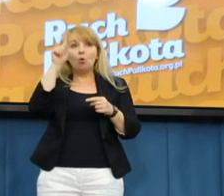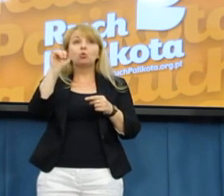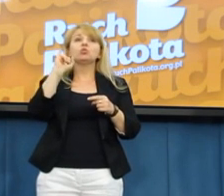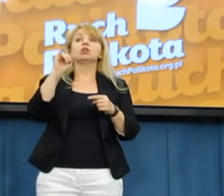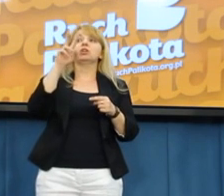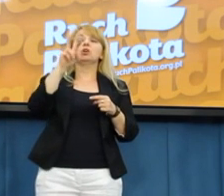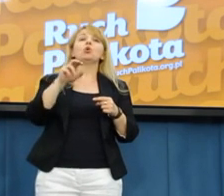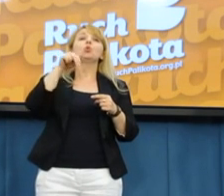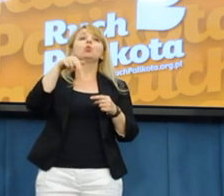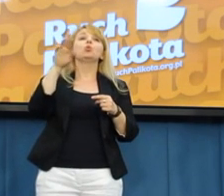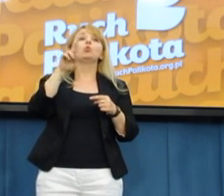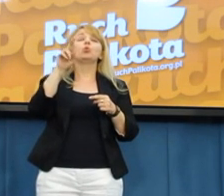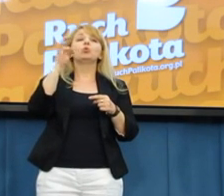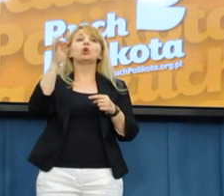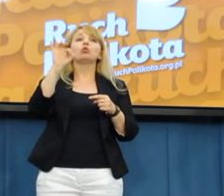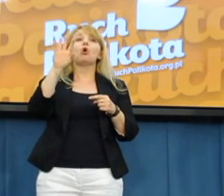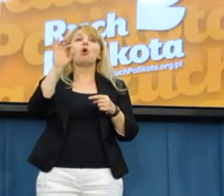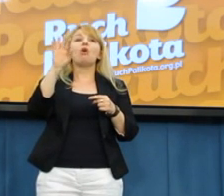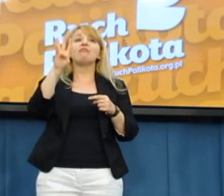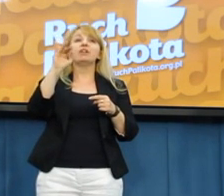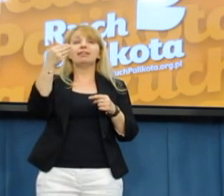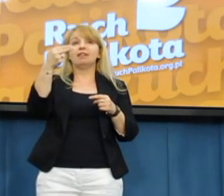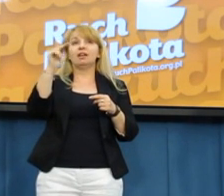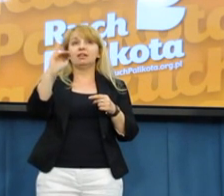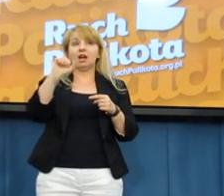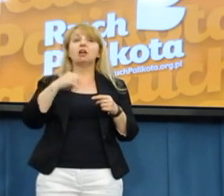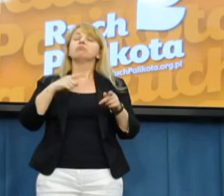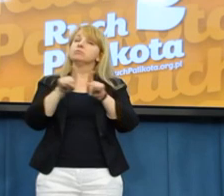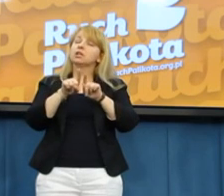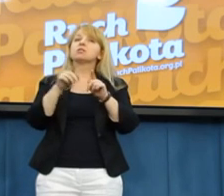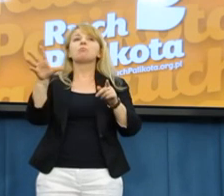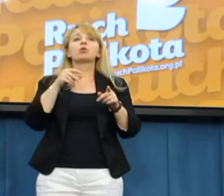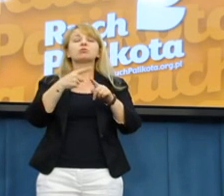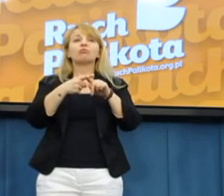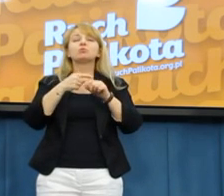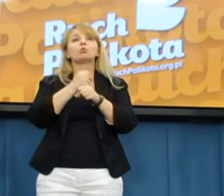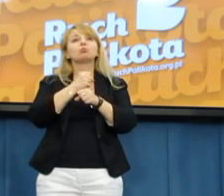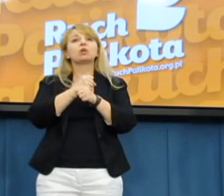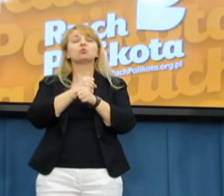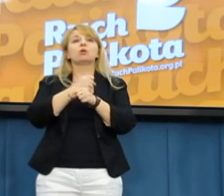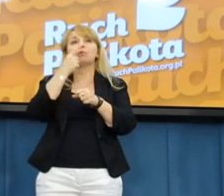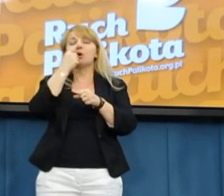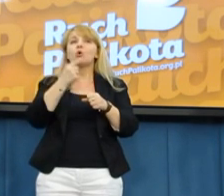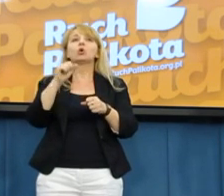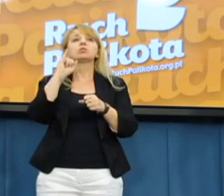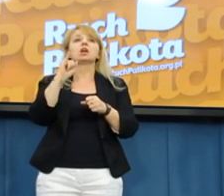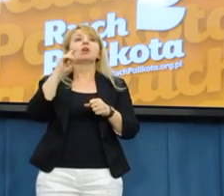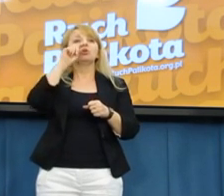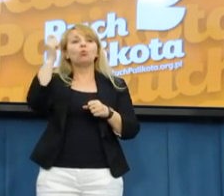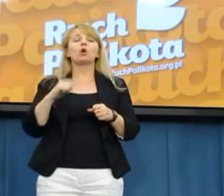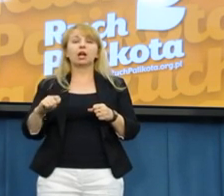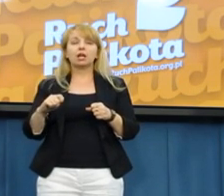Obsługujemy także klientów rosyjsko-języcznych, czyli Ukraińców i Białorusinów. Firma zresztą ma sklepy w pasie